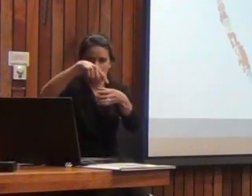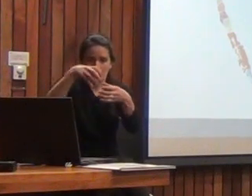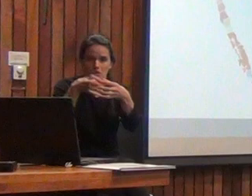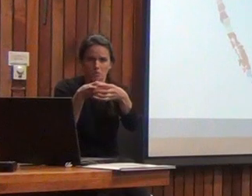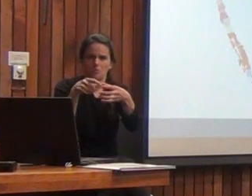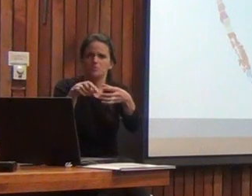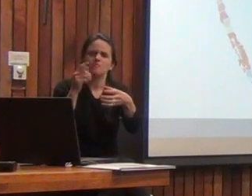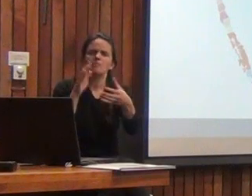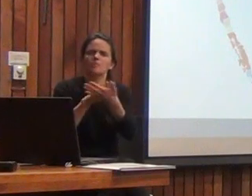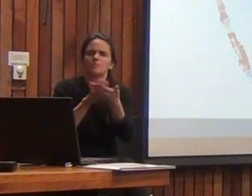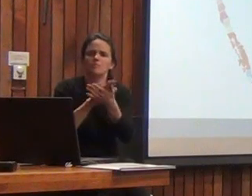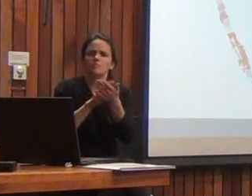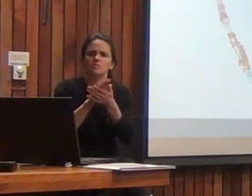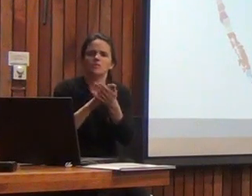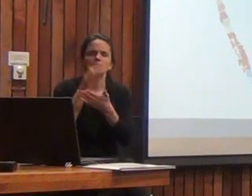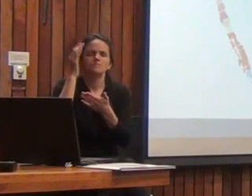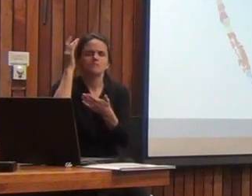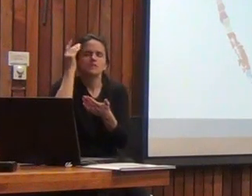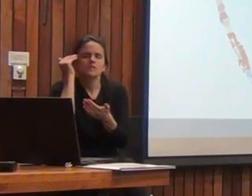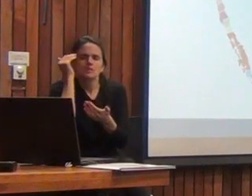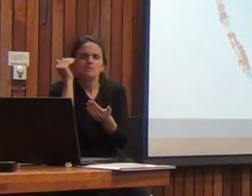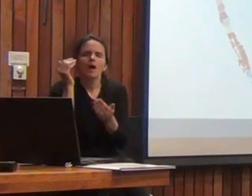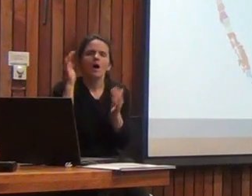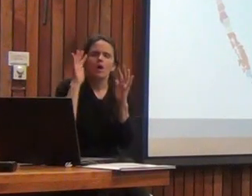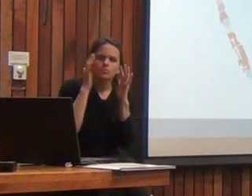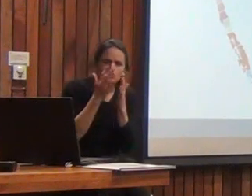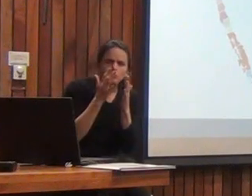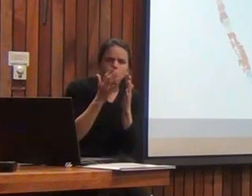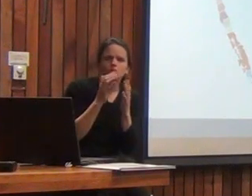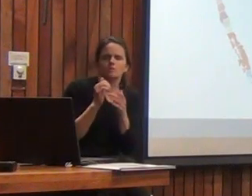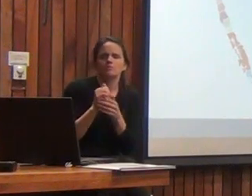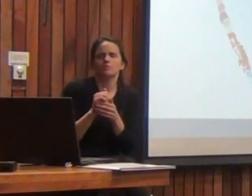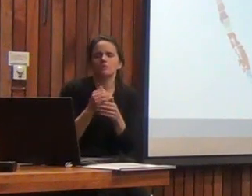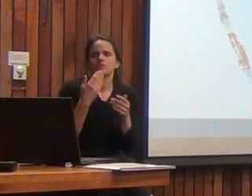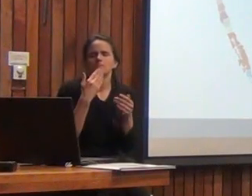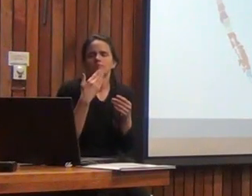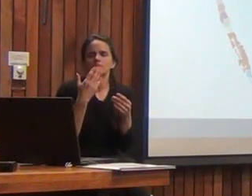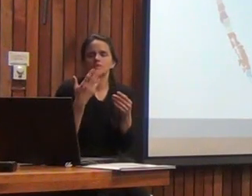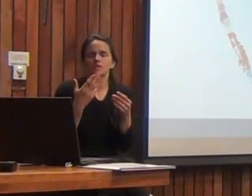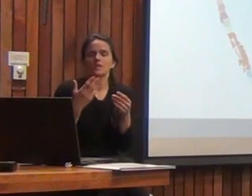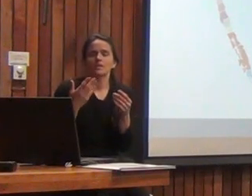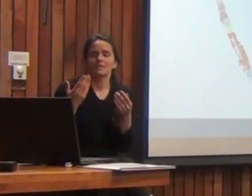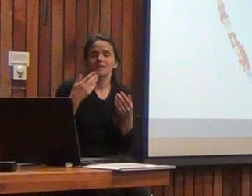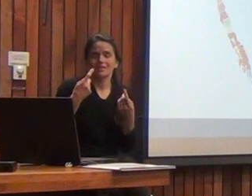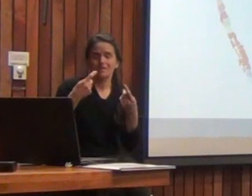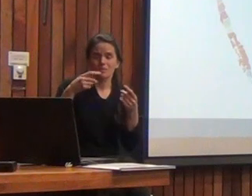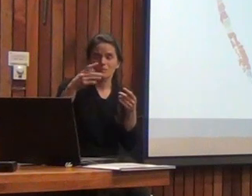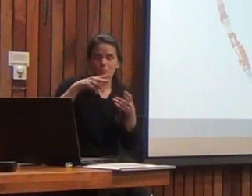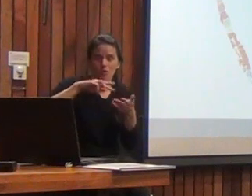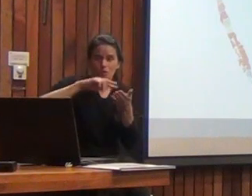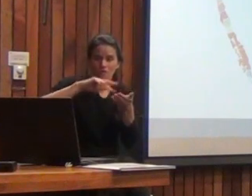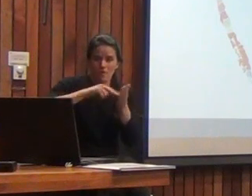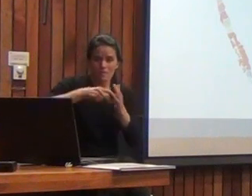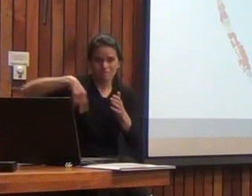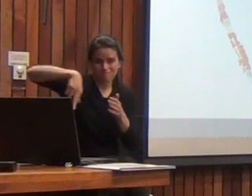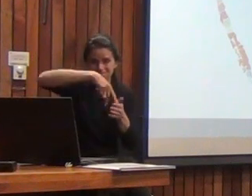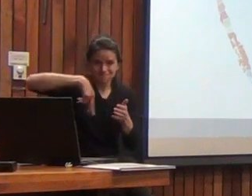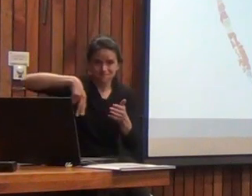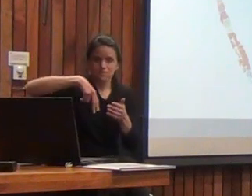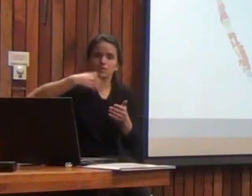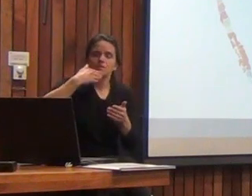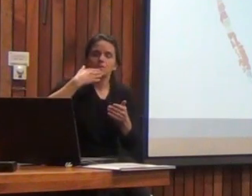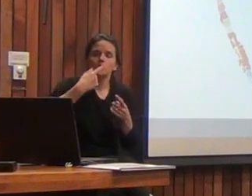diagnóstico de discapacidad intelectual autismo trastorno de atención con hiperactividad trastorno específico de lenguaje y